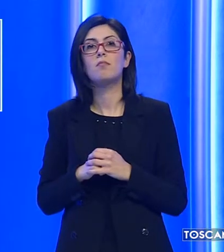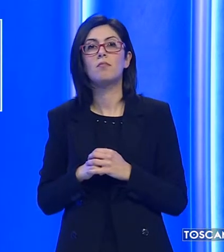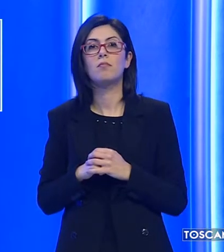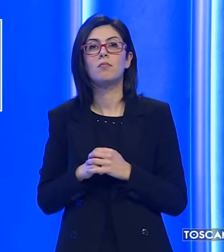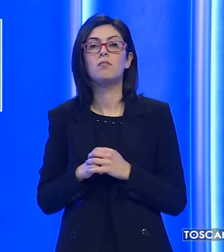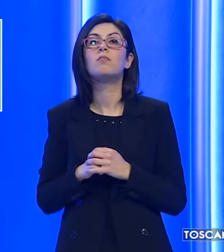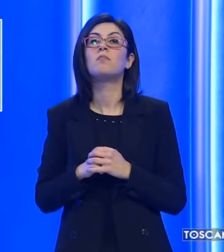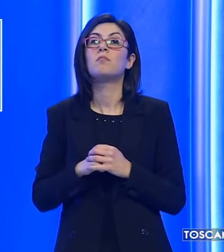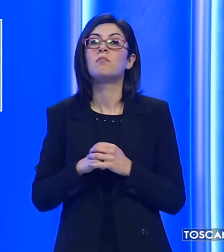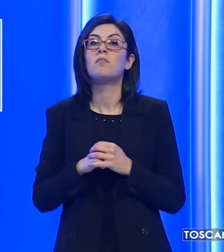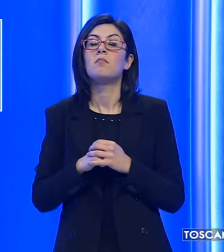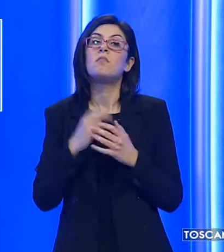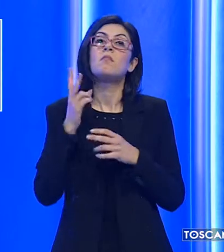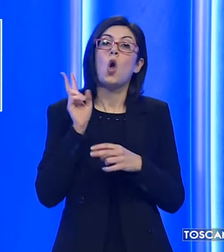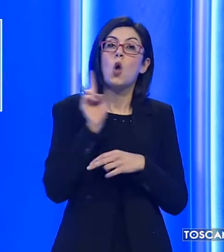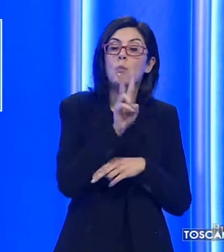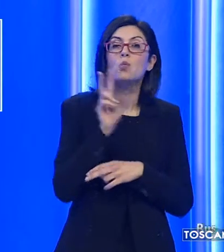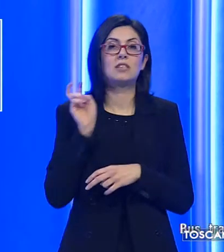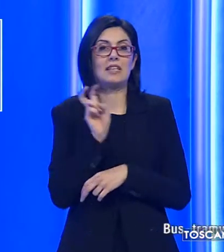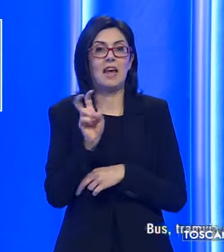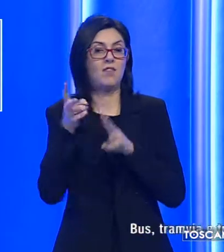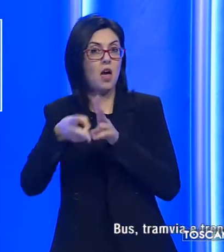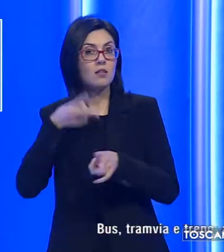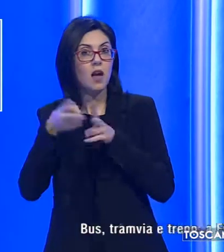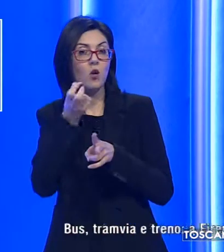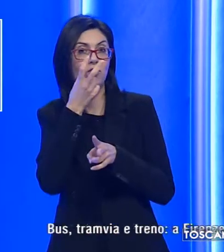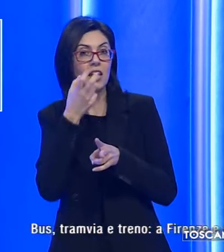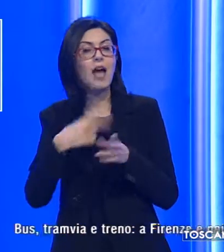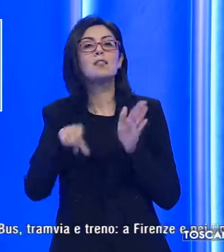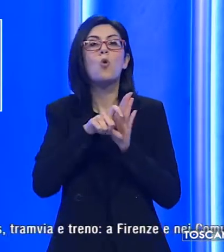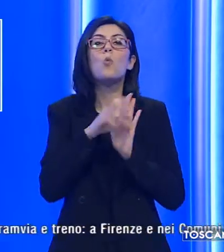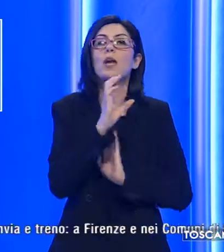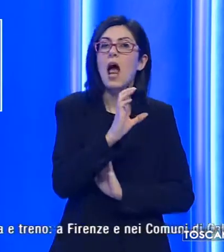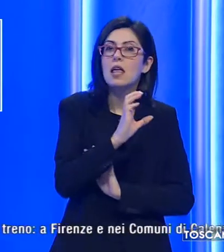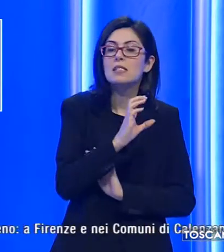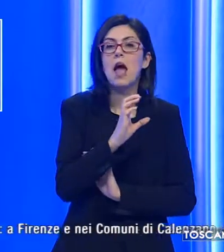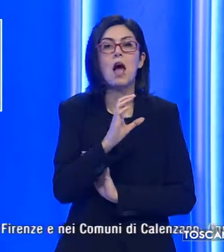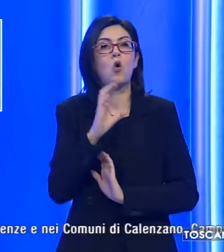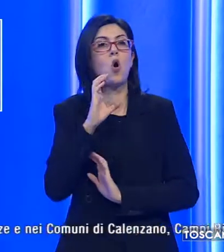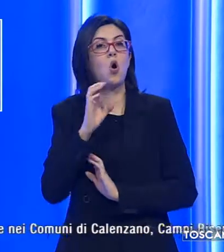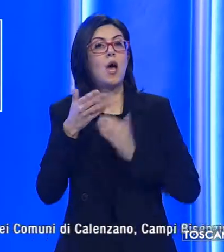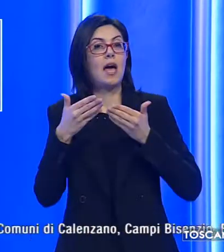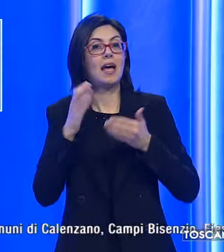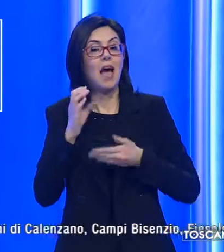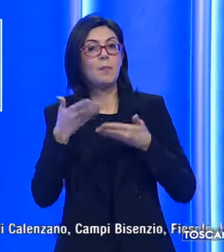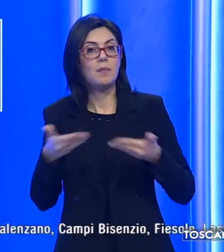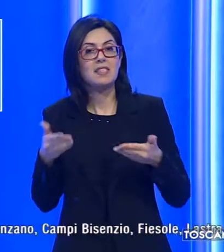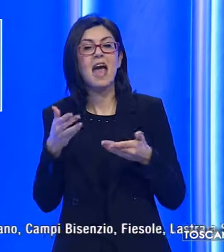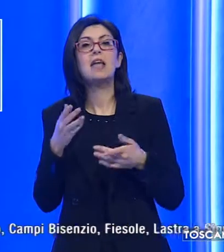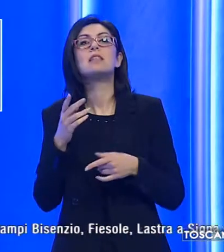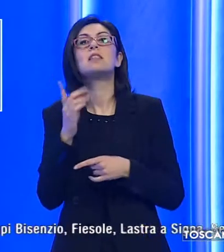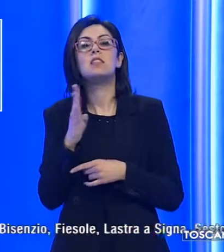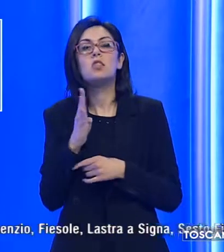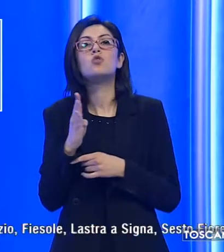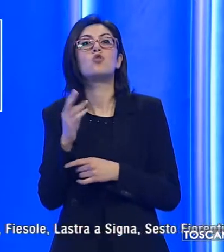E bus tramvia e treno a Firenze nei comuni di Calenzano, Campi Bisenzio, Fiesole,